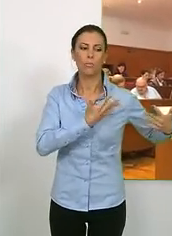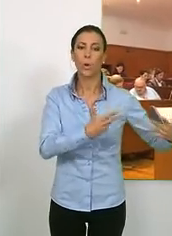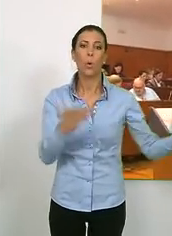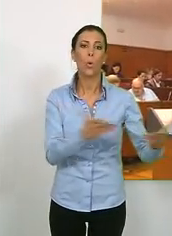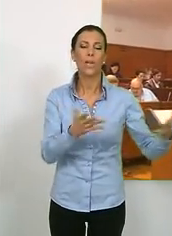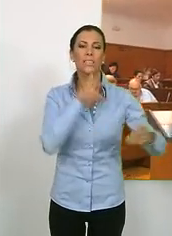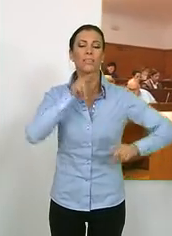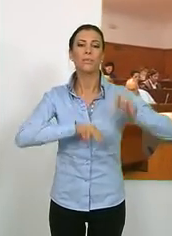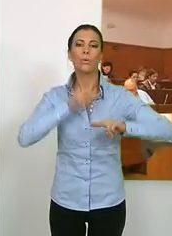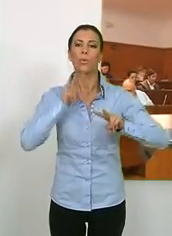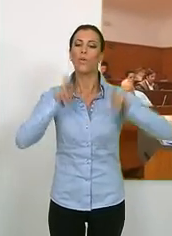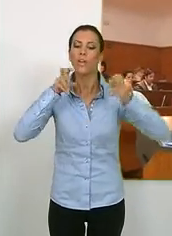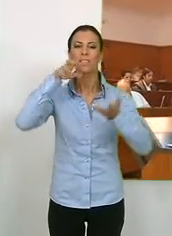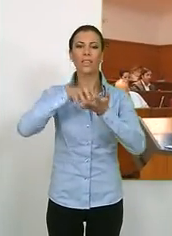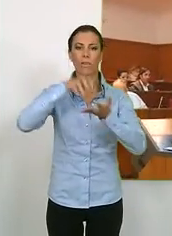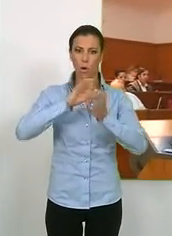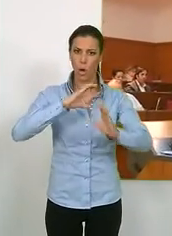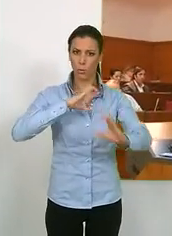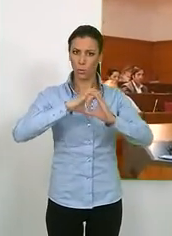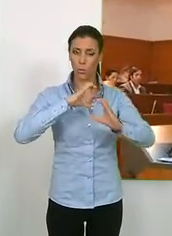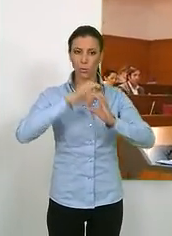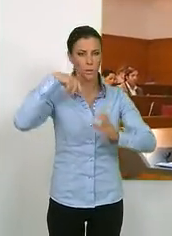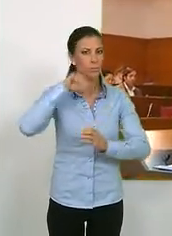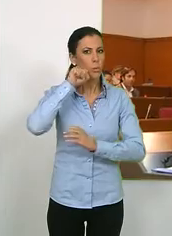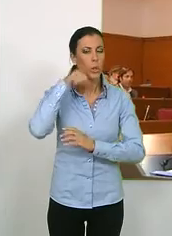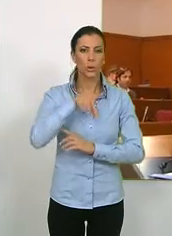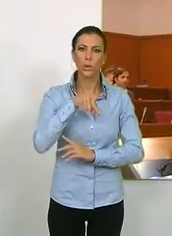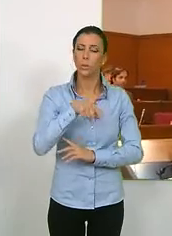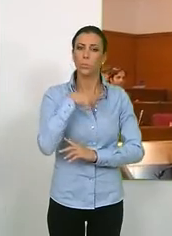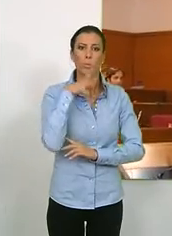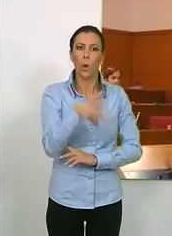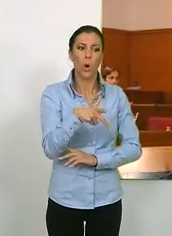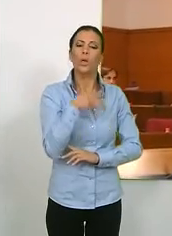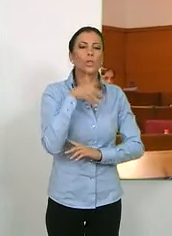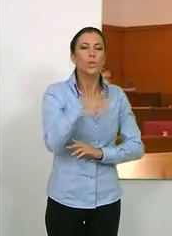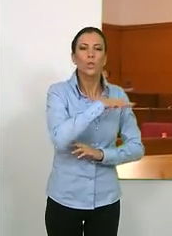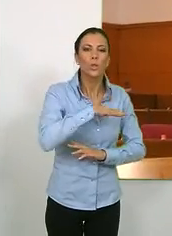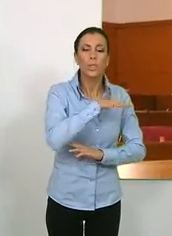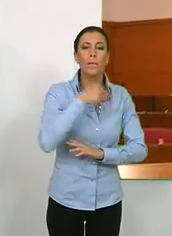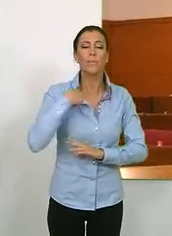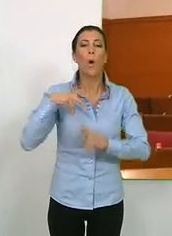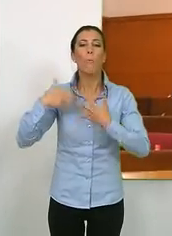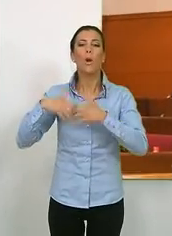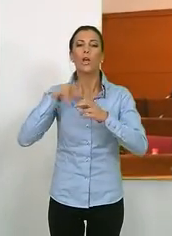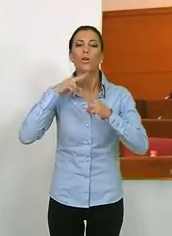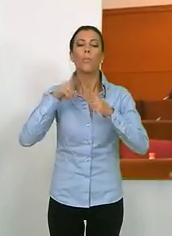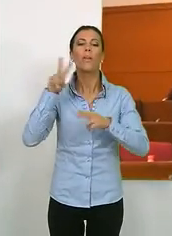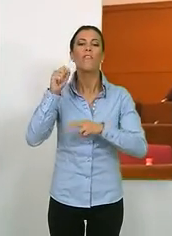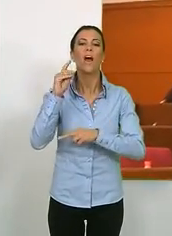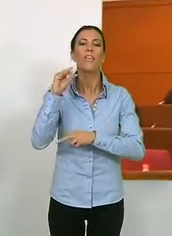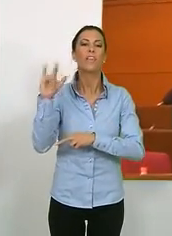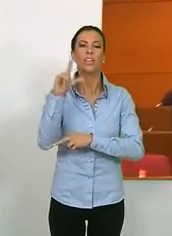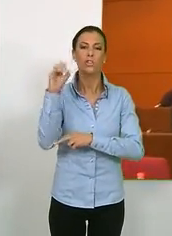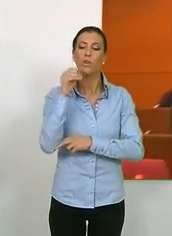de la obra de la nueva estación de autobuses de la localidad motileña, que estará ubicada en el polígono El Vadillo, en la